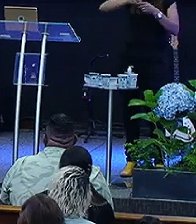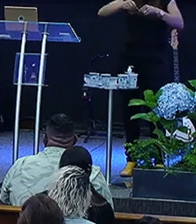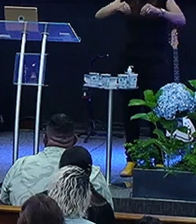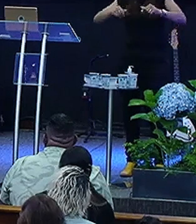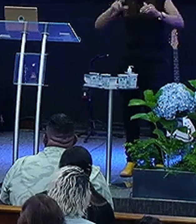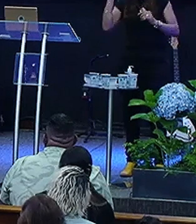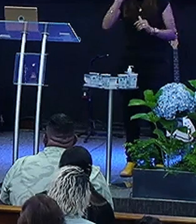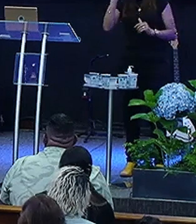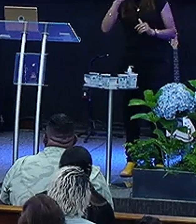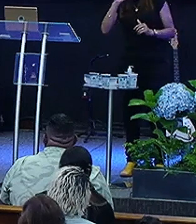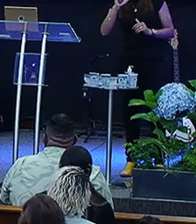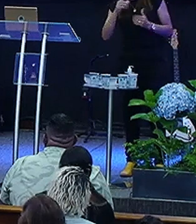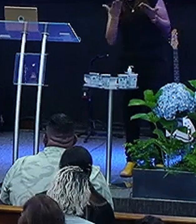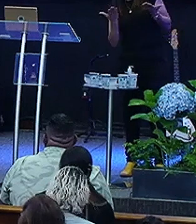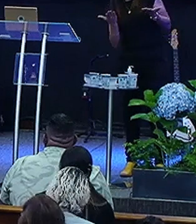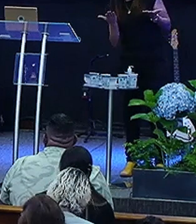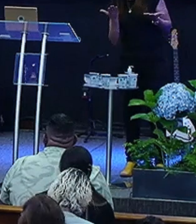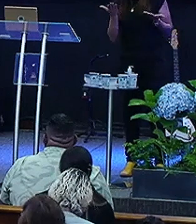palavra